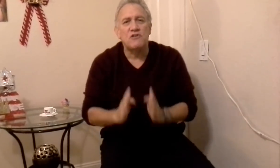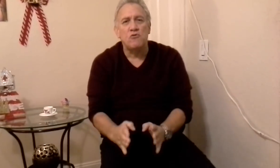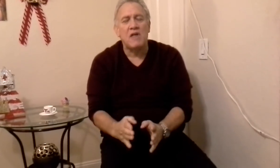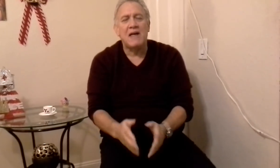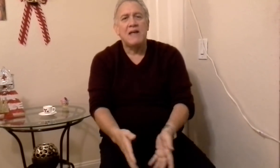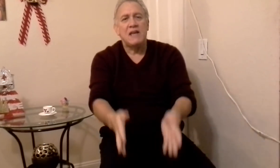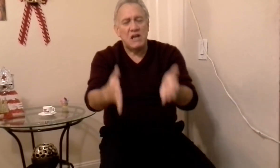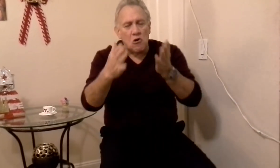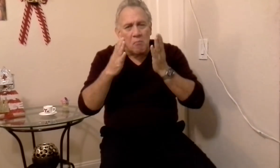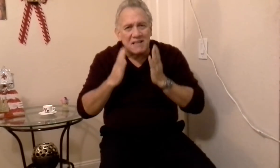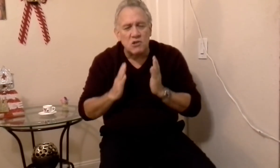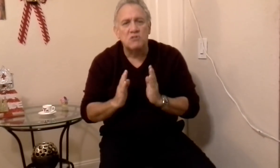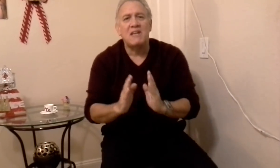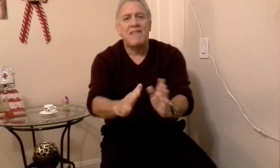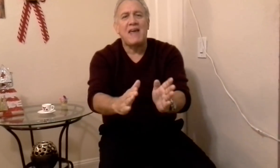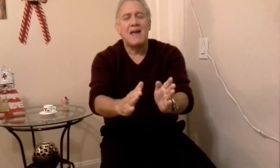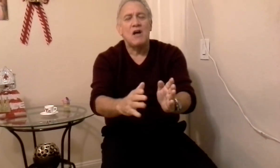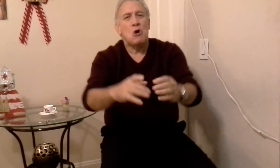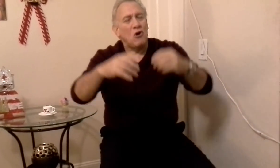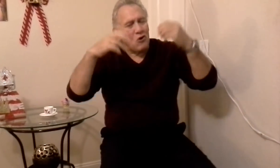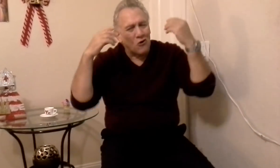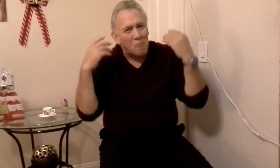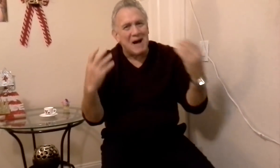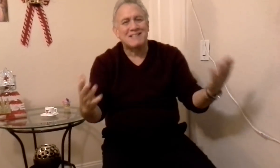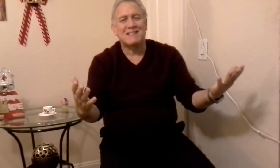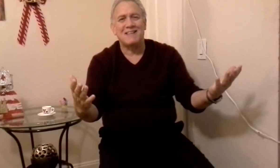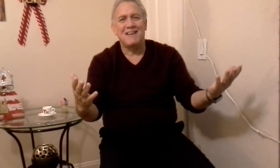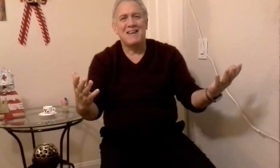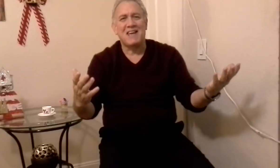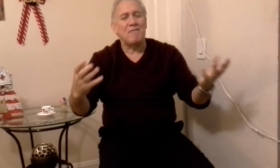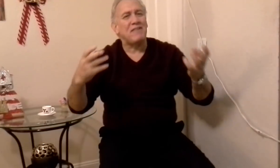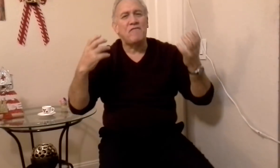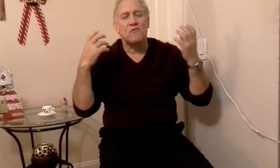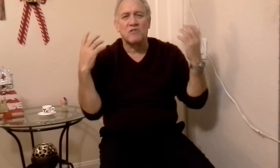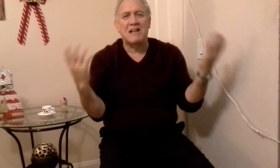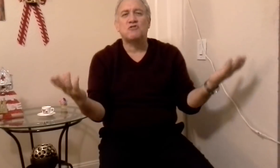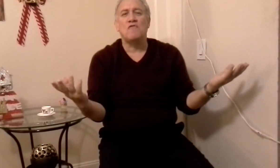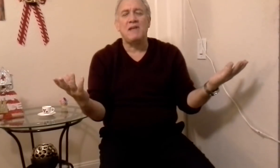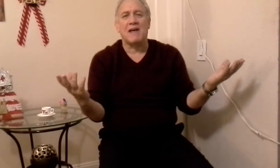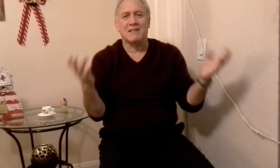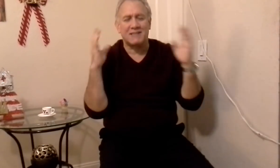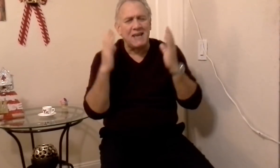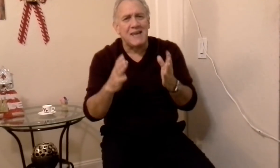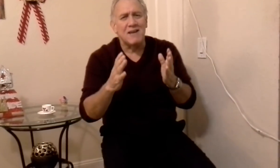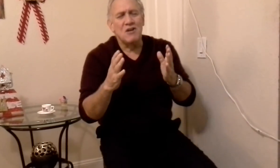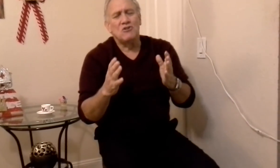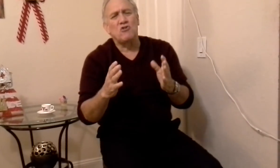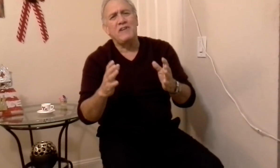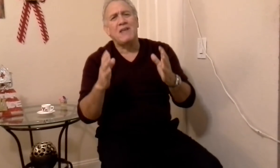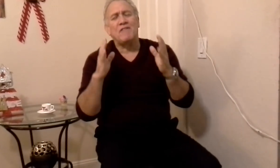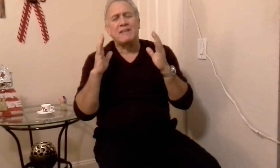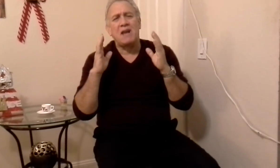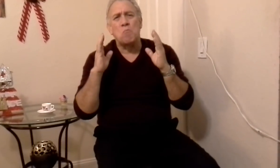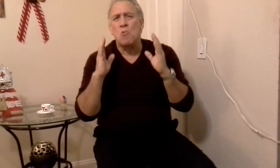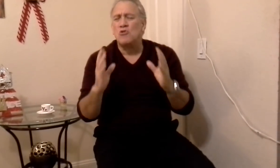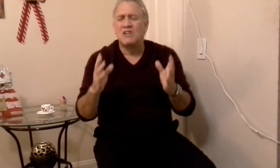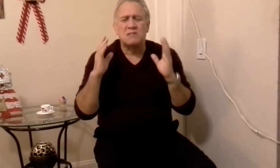ayuda, y lo más que usted ve, lo más que va a disfrutar su vida, si, su vida va a tener muchas,